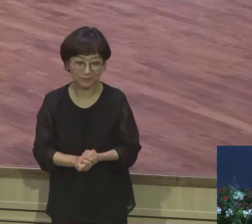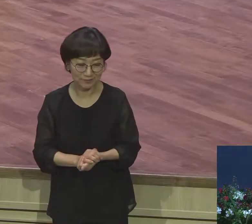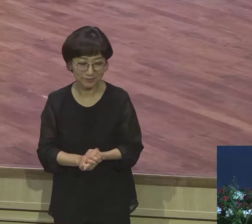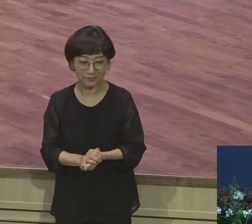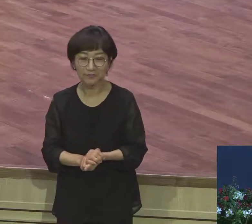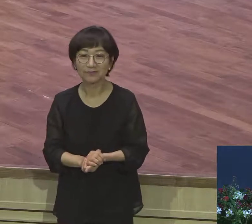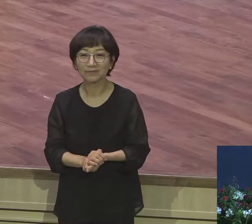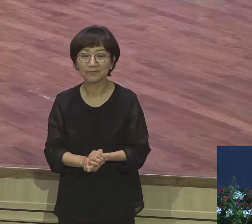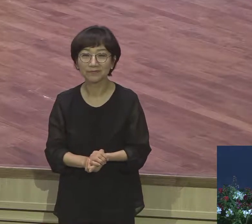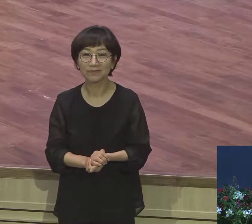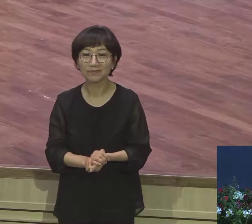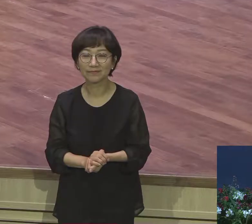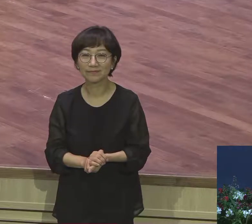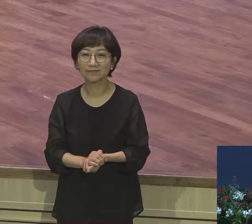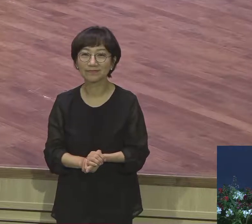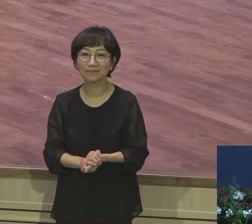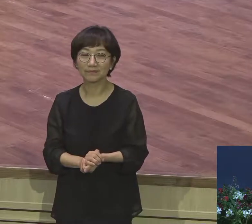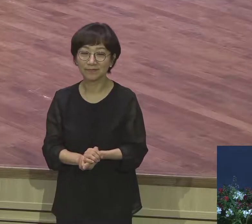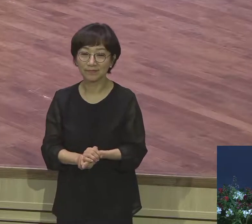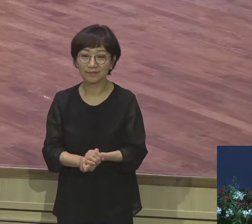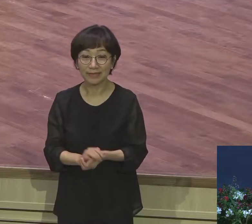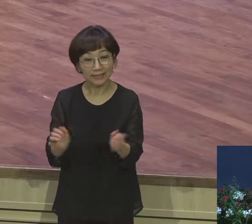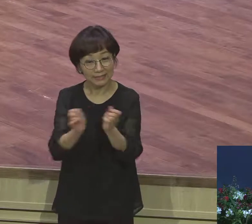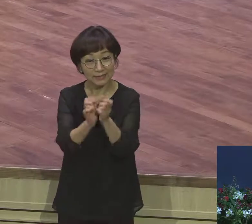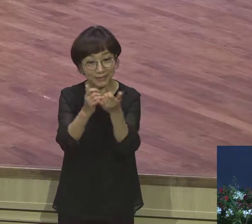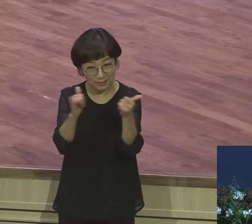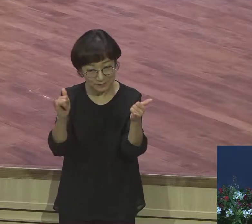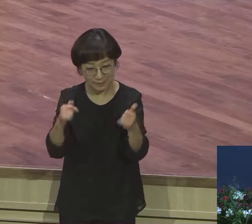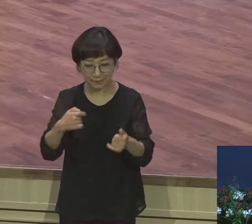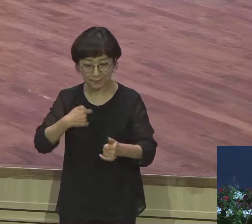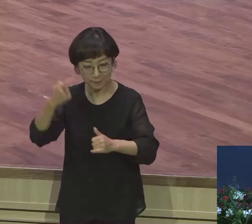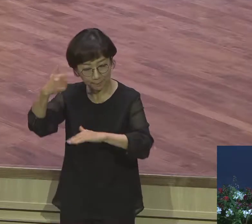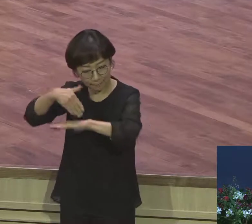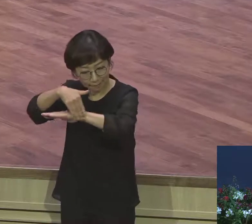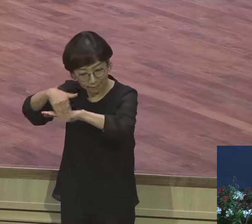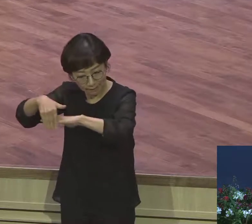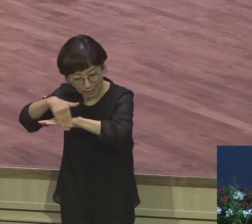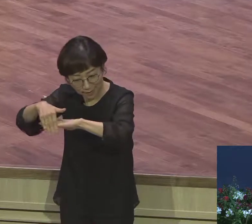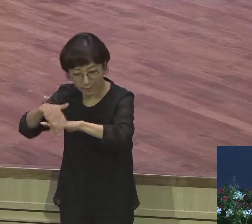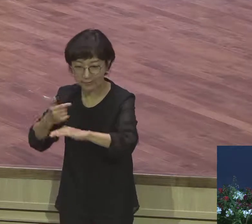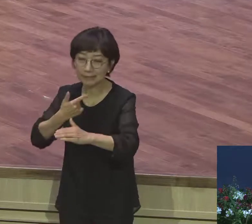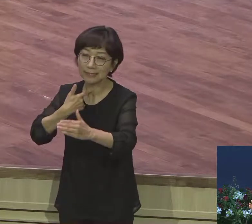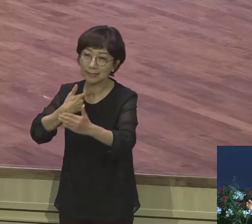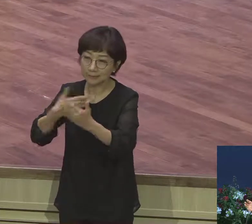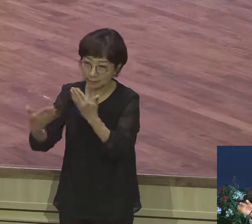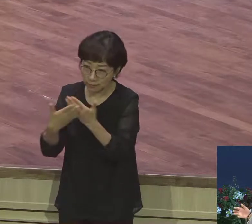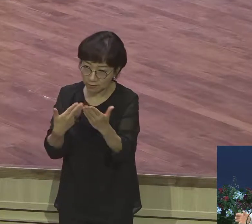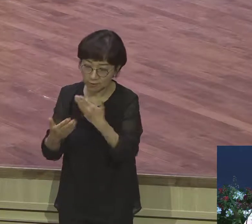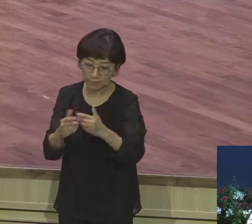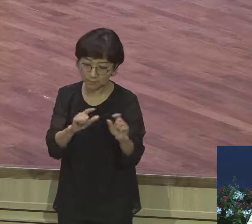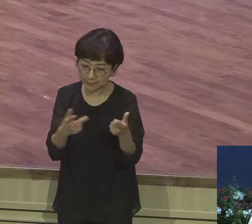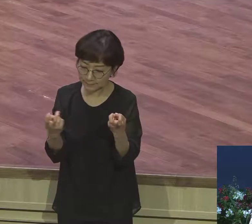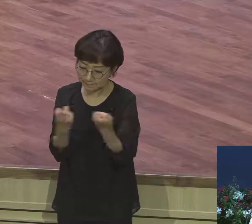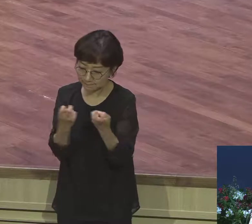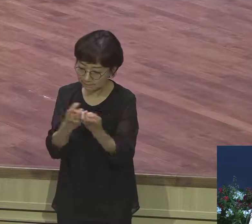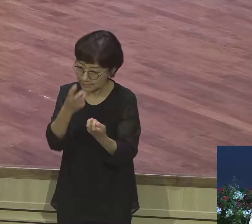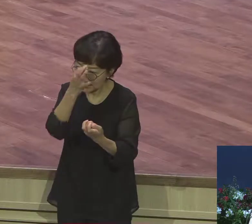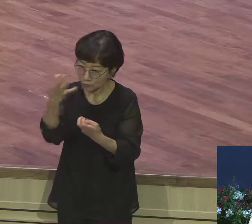것이 아니듯이 아무리 내 뜻대로 내 생각대로 내 경험대로 철저히 한다고 하더라도 다 성공하는